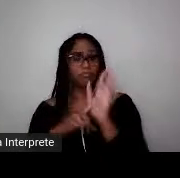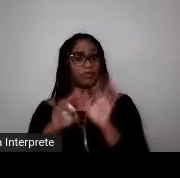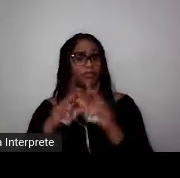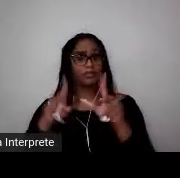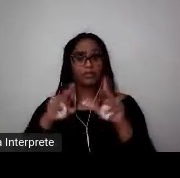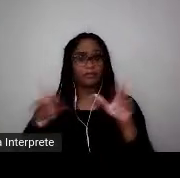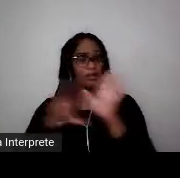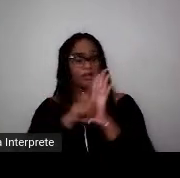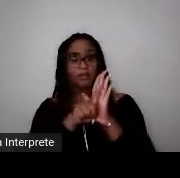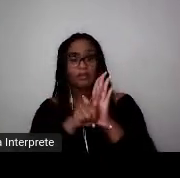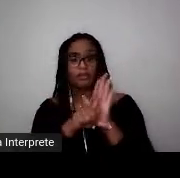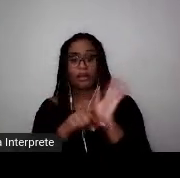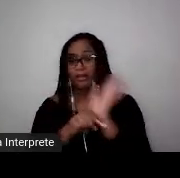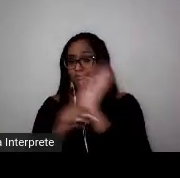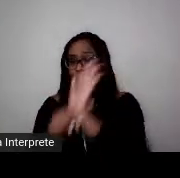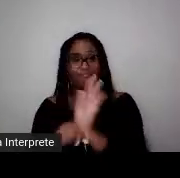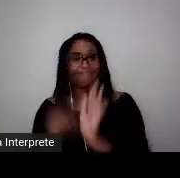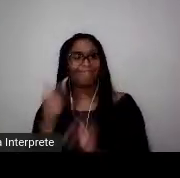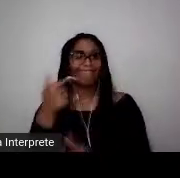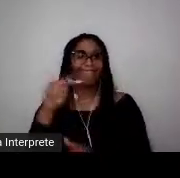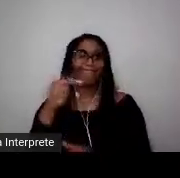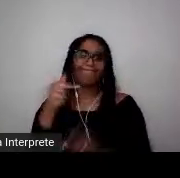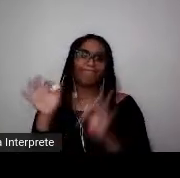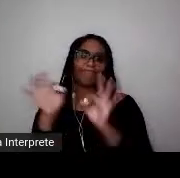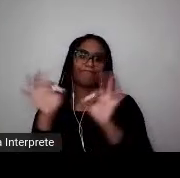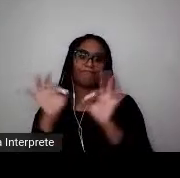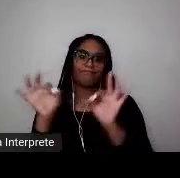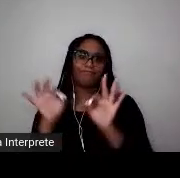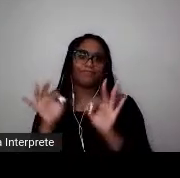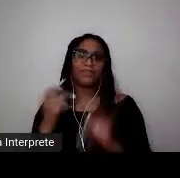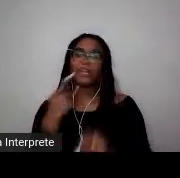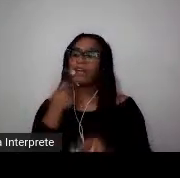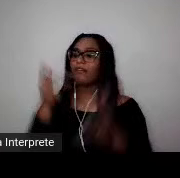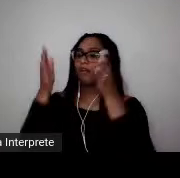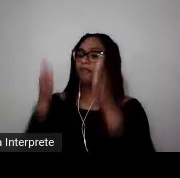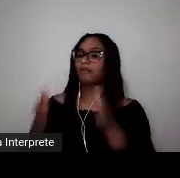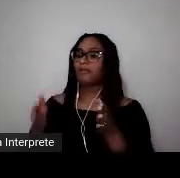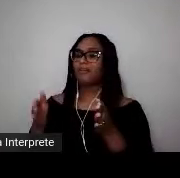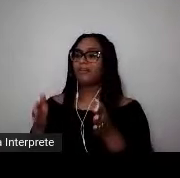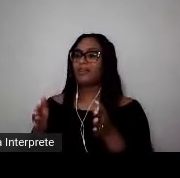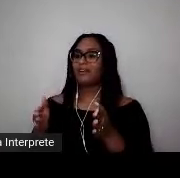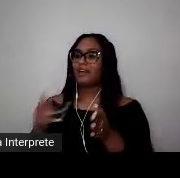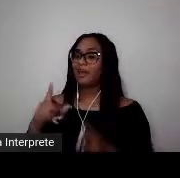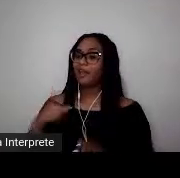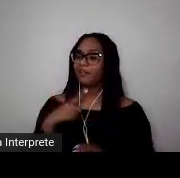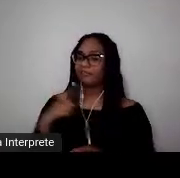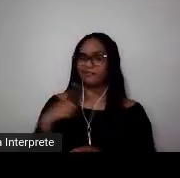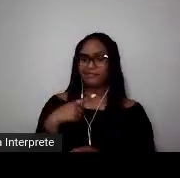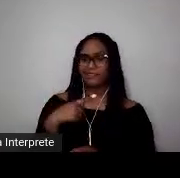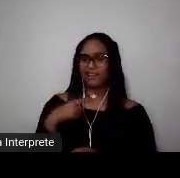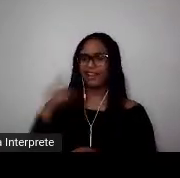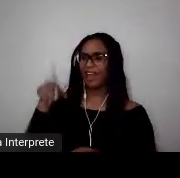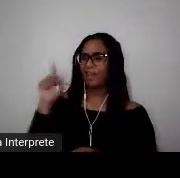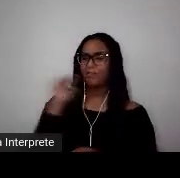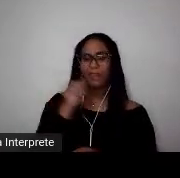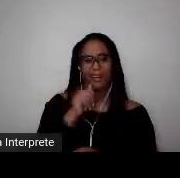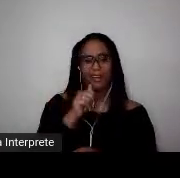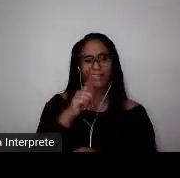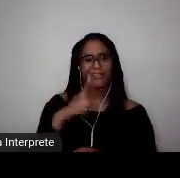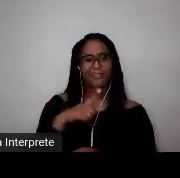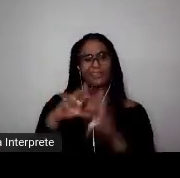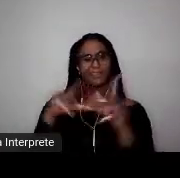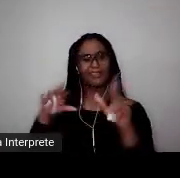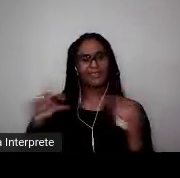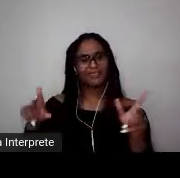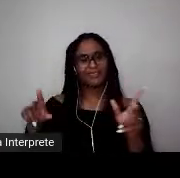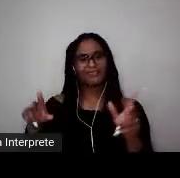ou como sujeitos que possuem essa tal natureza da mulher. A gente sabe que essa lei está calcada aí